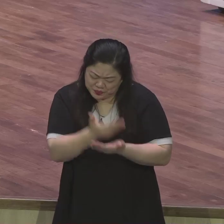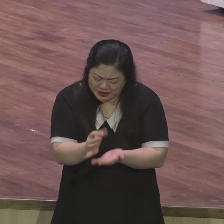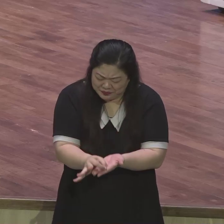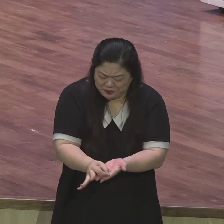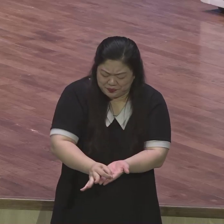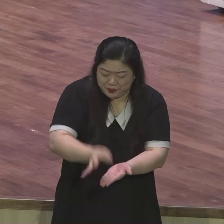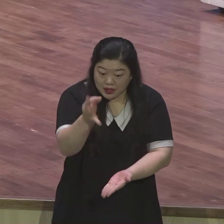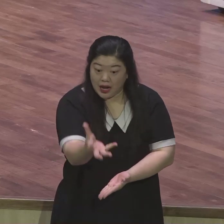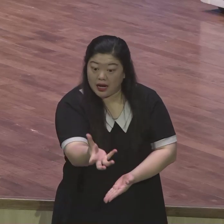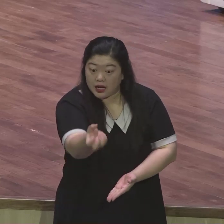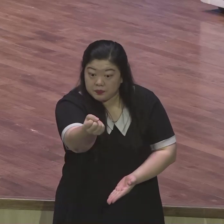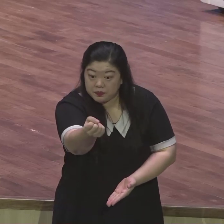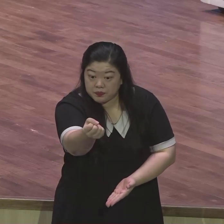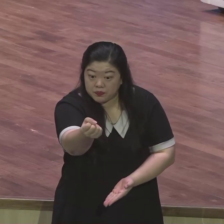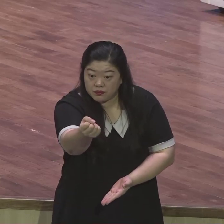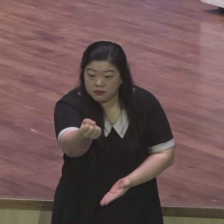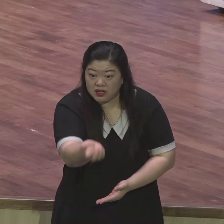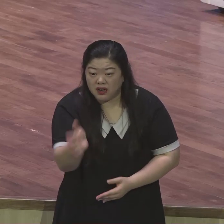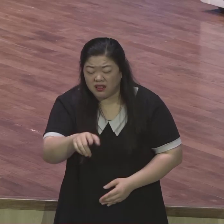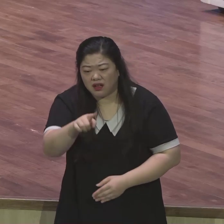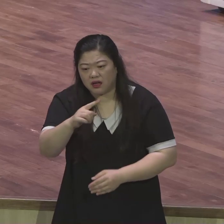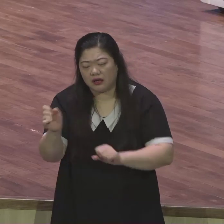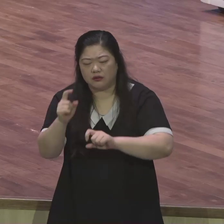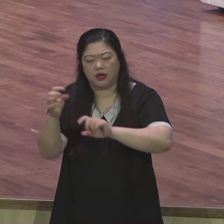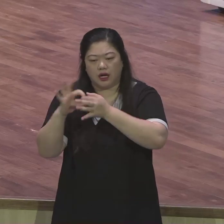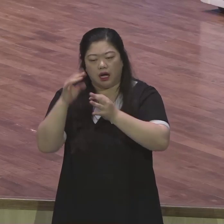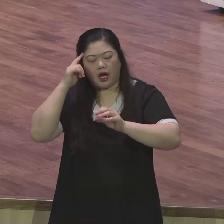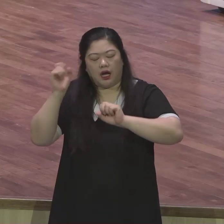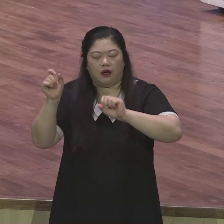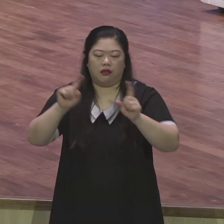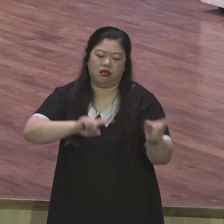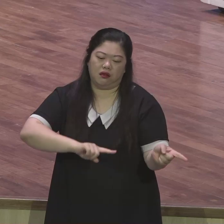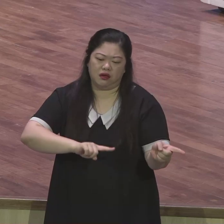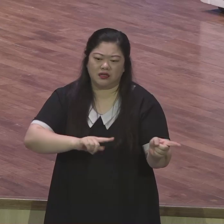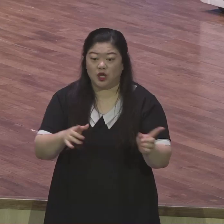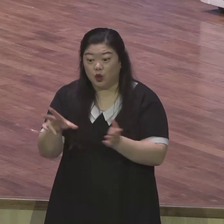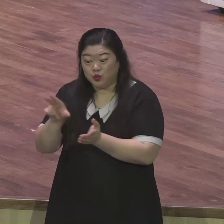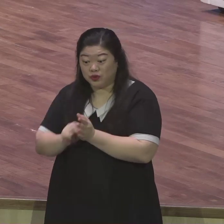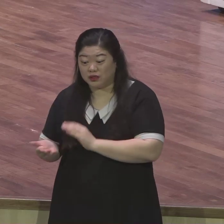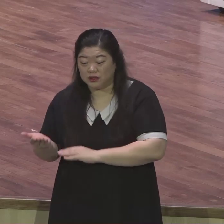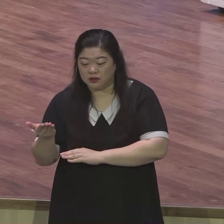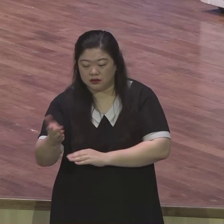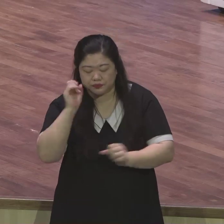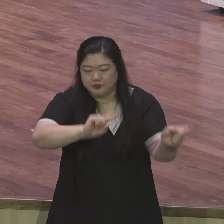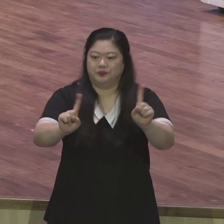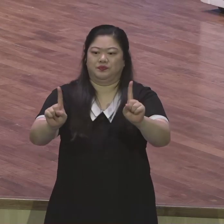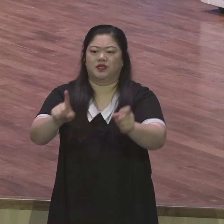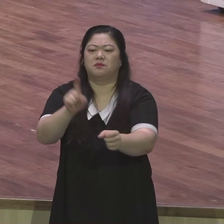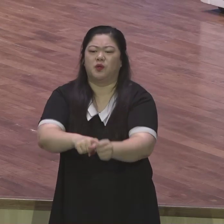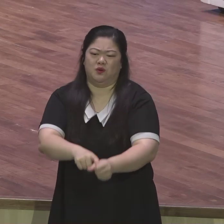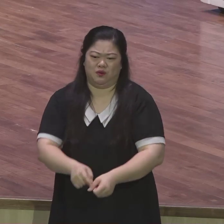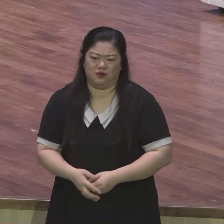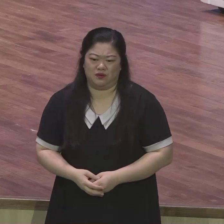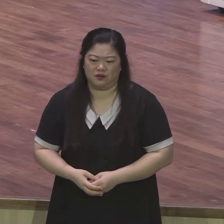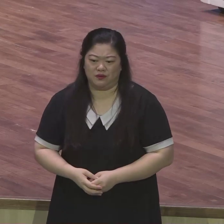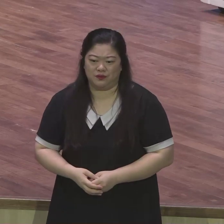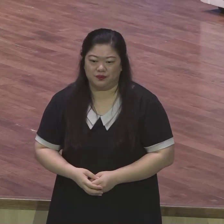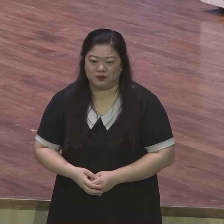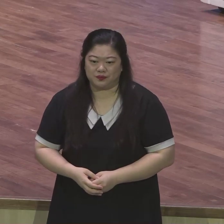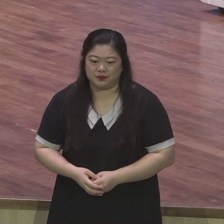우리의 믿음을 견고하게 하시려고 문제를 주시는 걸 믿으시기 바랍니다 오늘 본문 34절에 분명히 말하고 있습니다 너희가